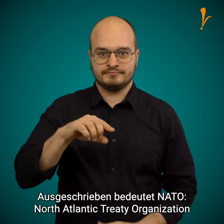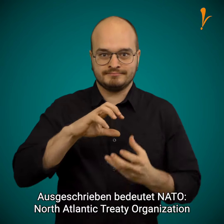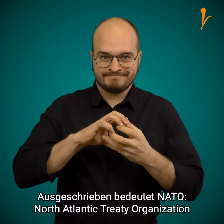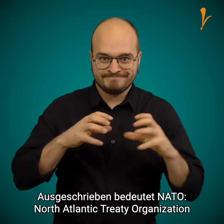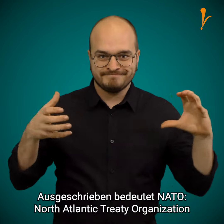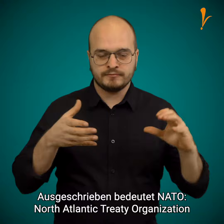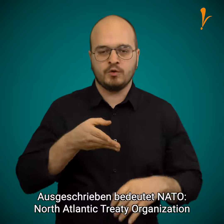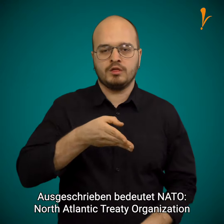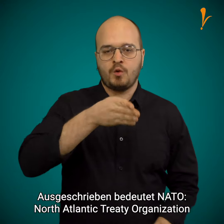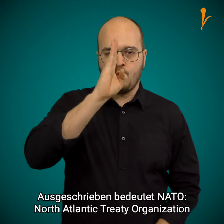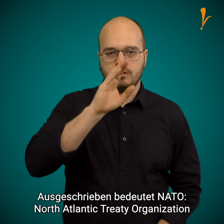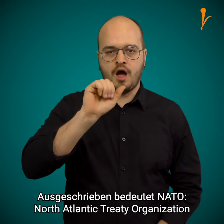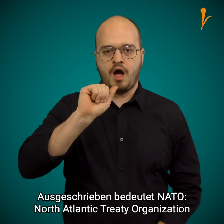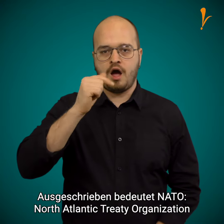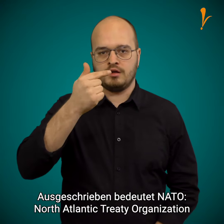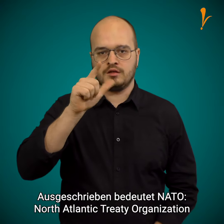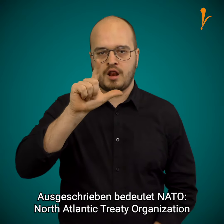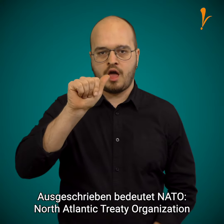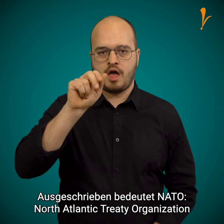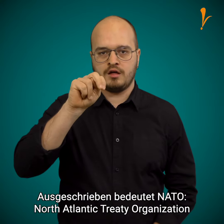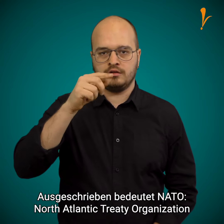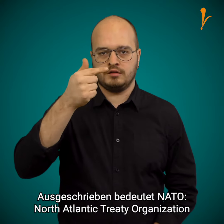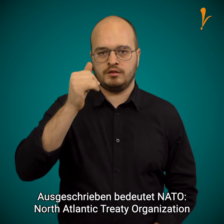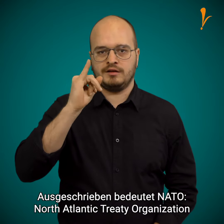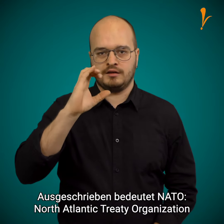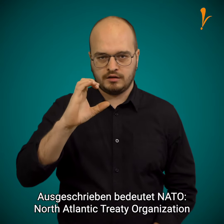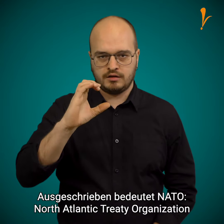Ausgeschrieben bedeutet NATO North Atlantic Treaty Organization.